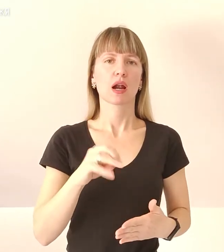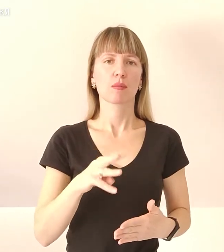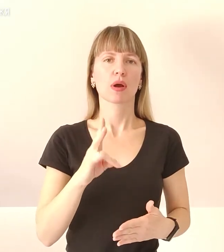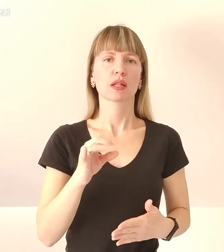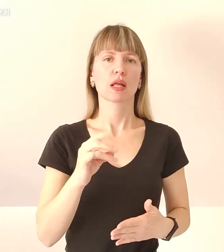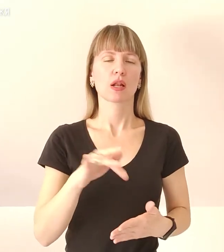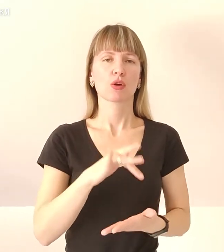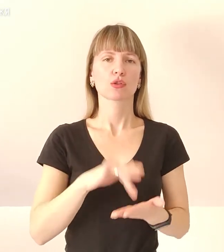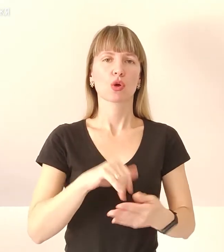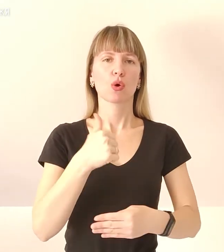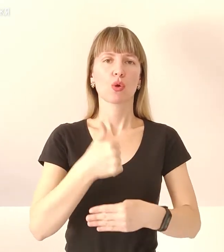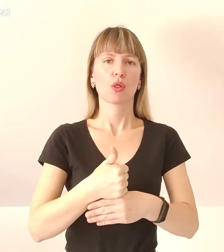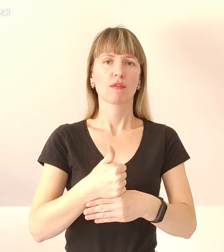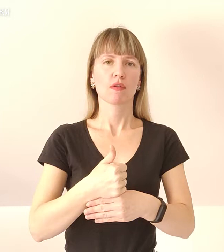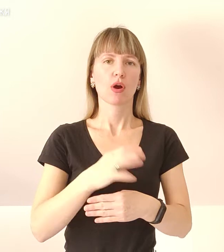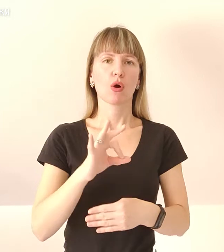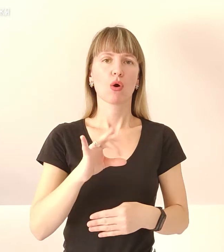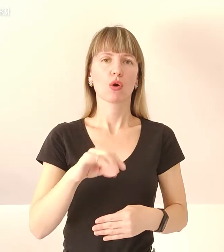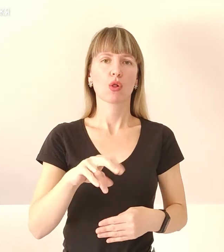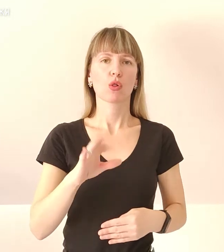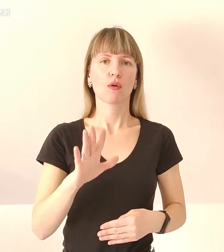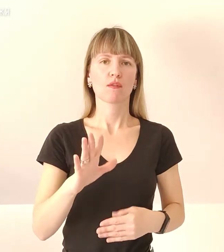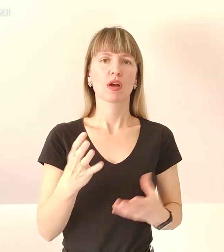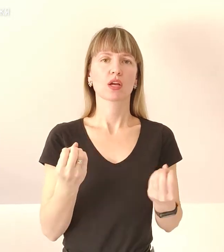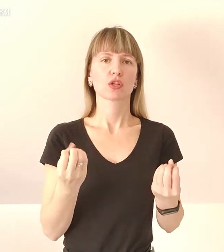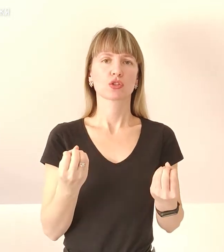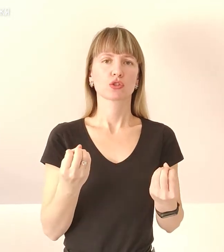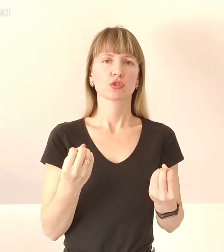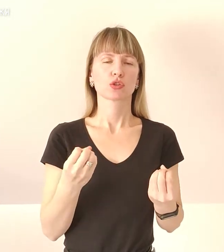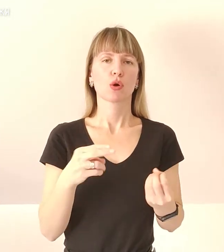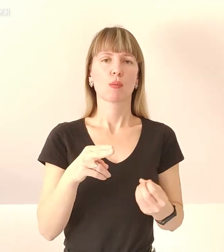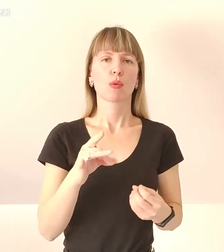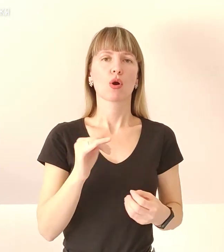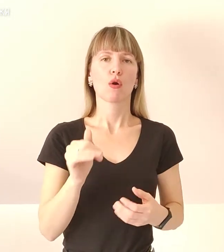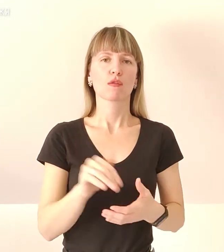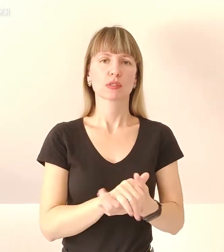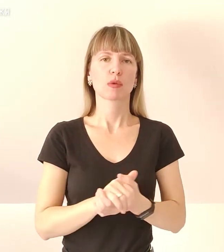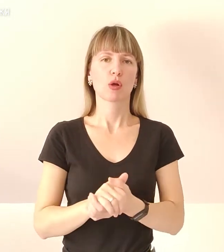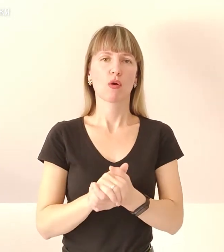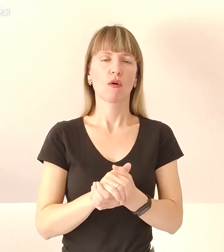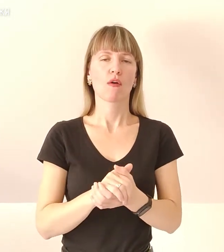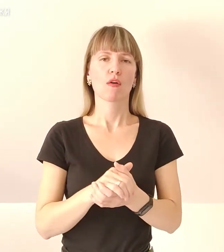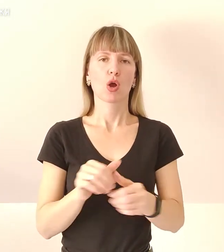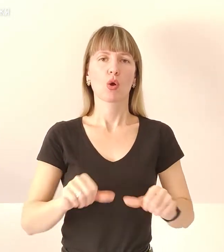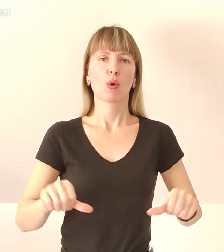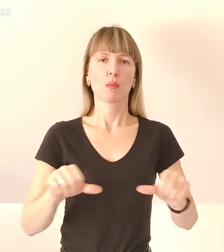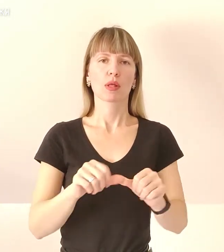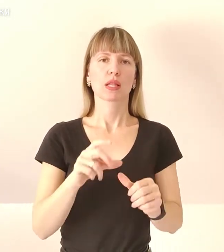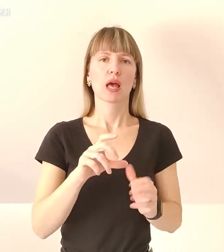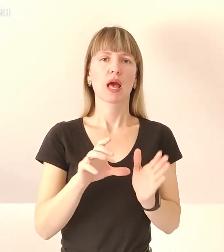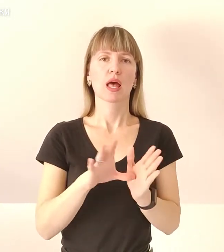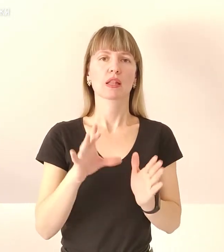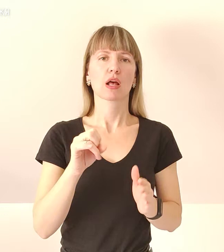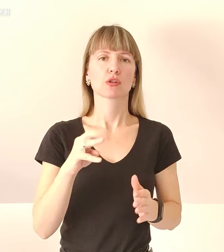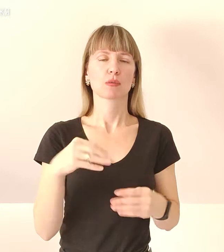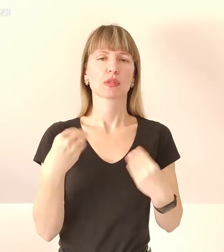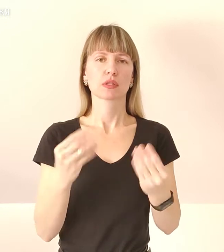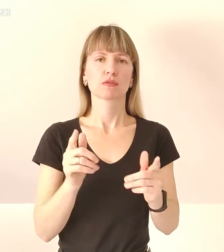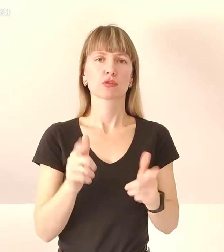Енергодара Дмитро Орлов. Крім того, профспілковий комітет Енергоатома надав згоду виділити матеріальну